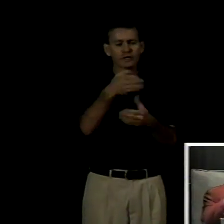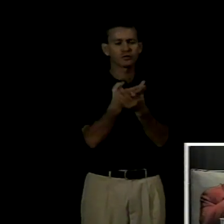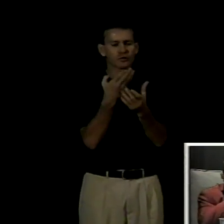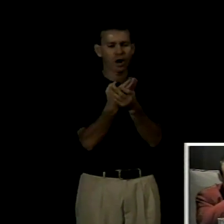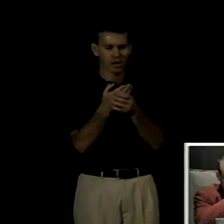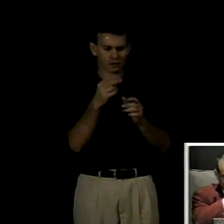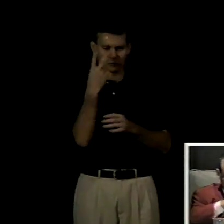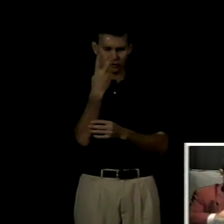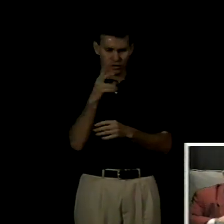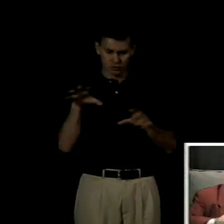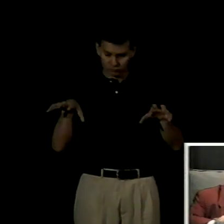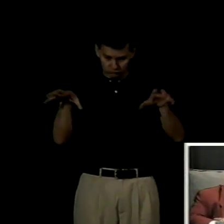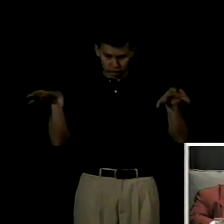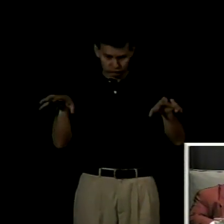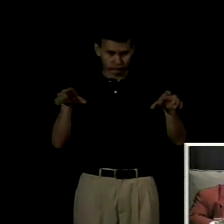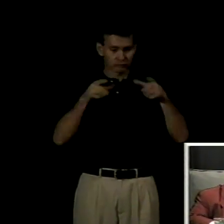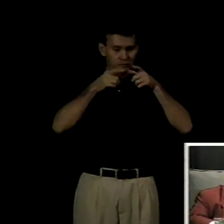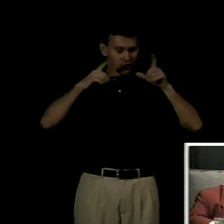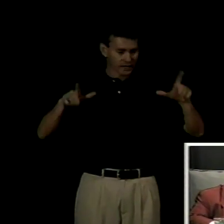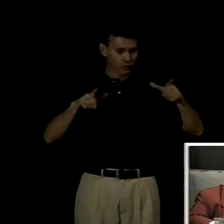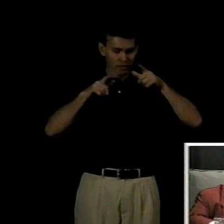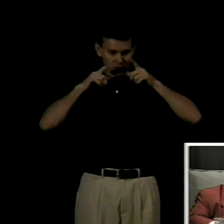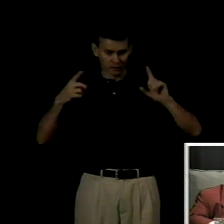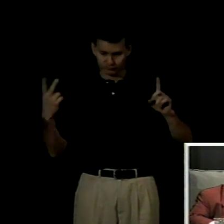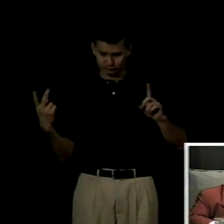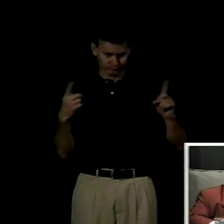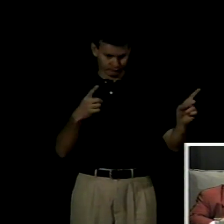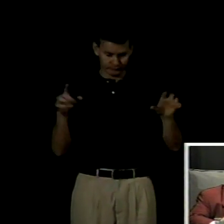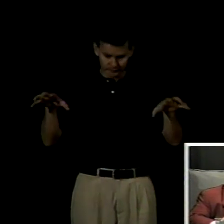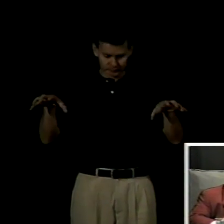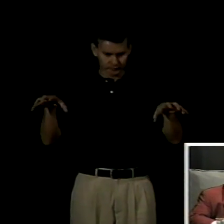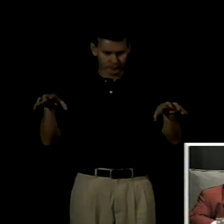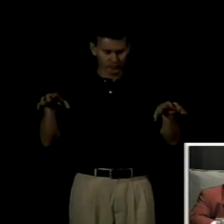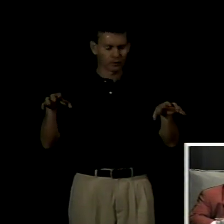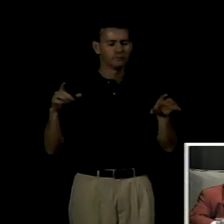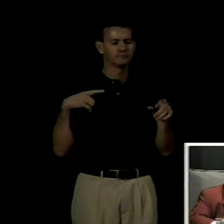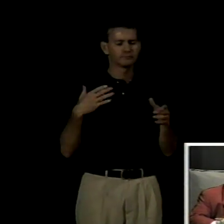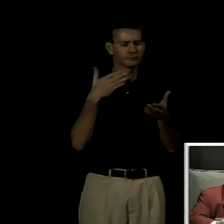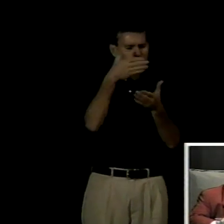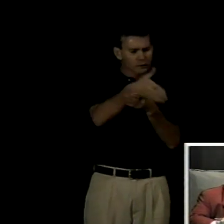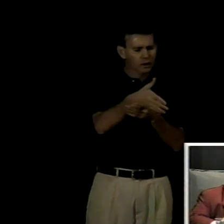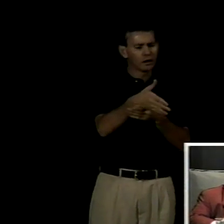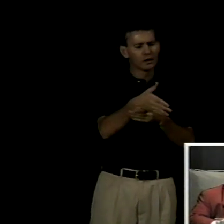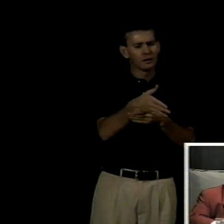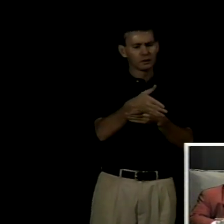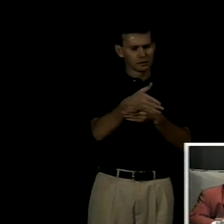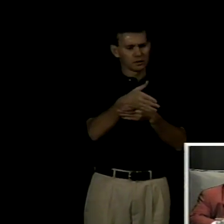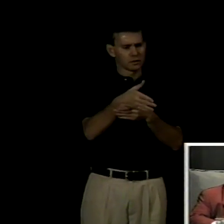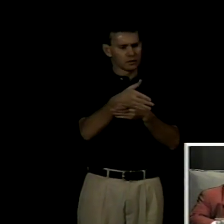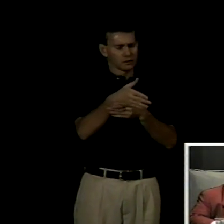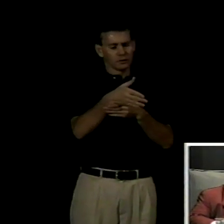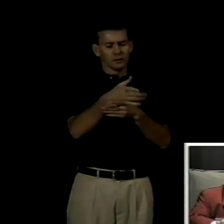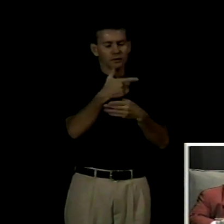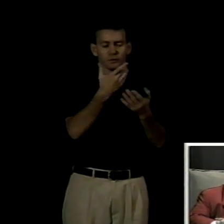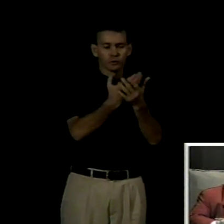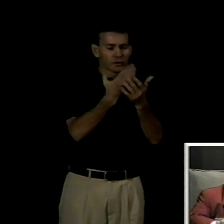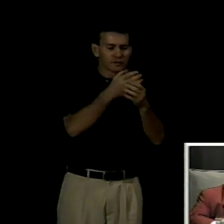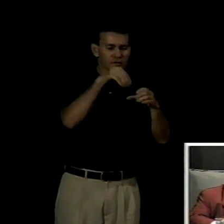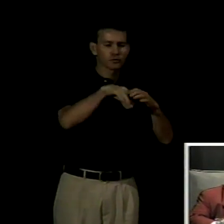a dos años de iniciado el plan de educación bilingüe hubo un cambio de autoridades a todos los niveles inspección nacional de educación